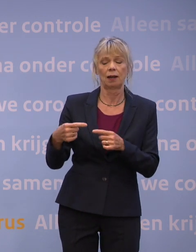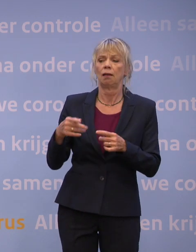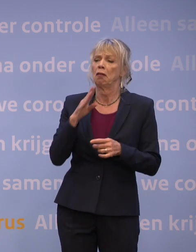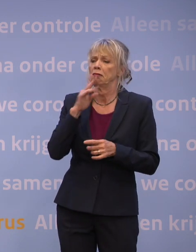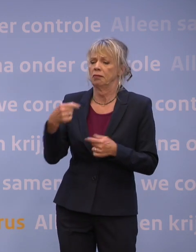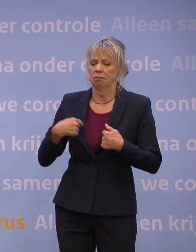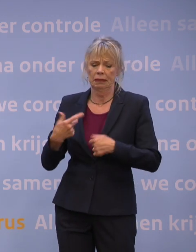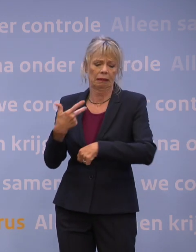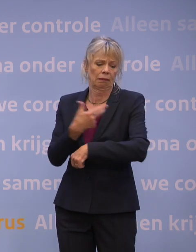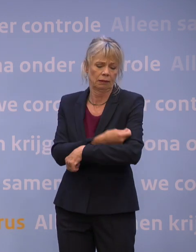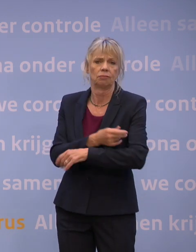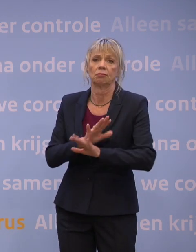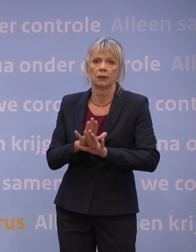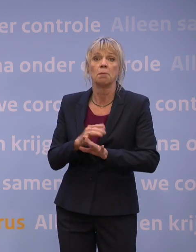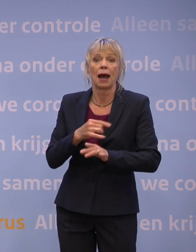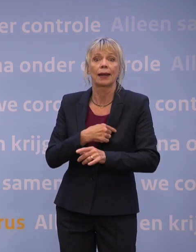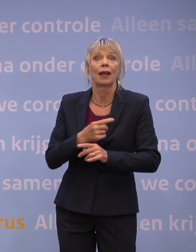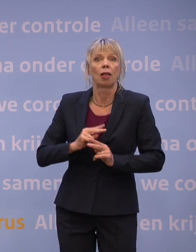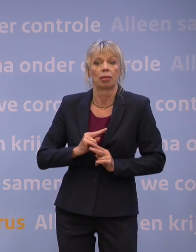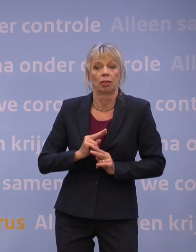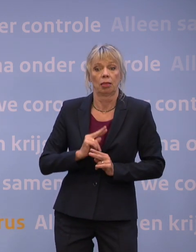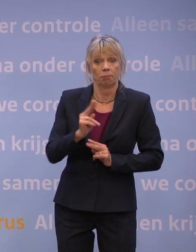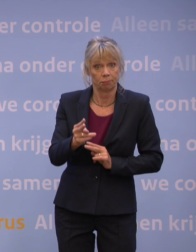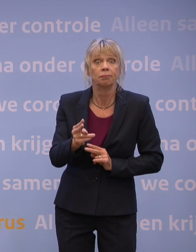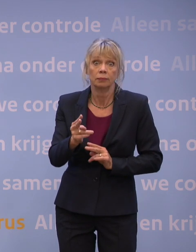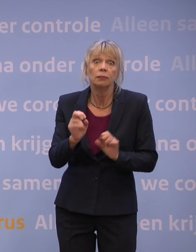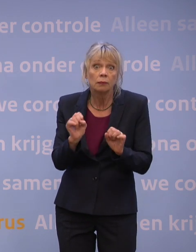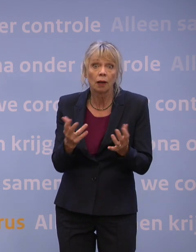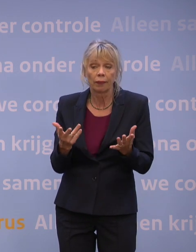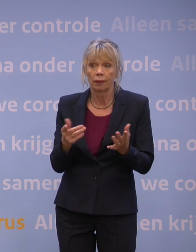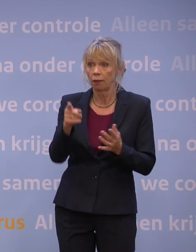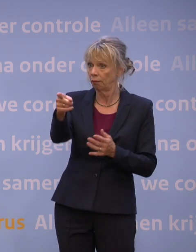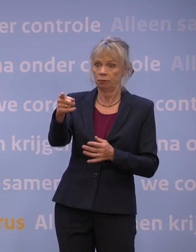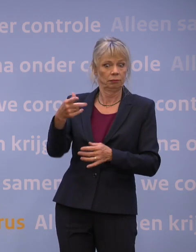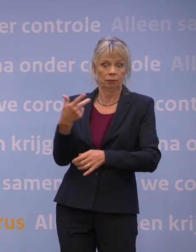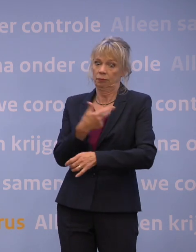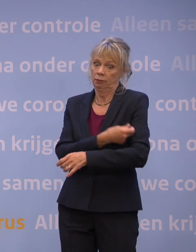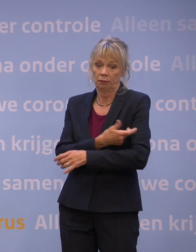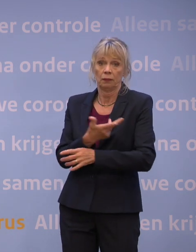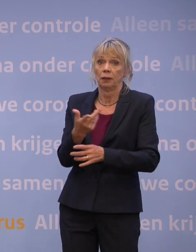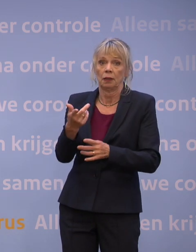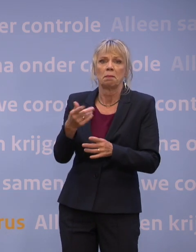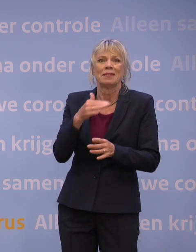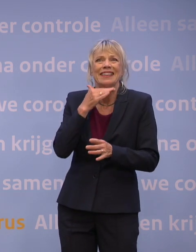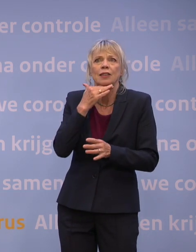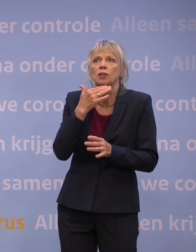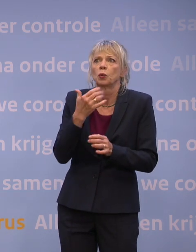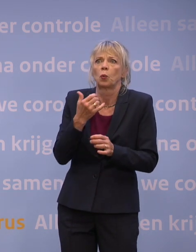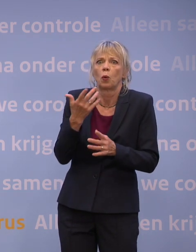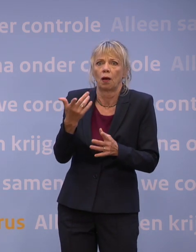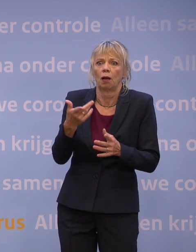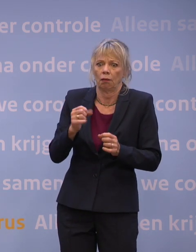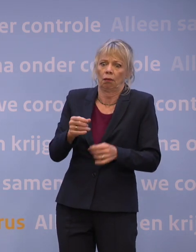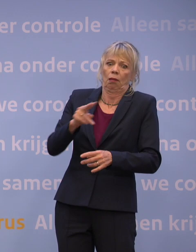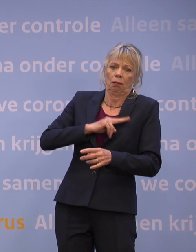maar toch nog het zou kunnen overdragen, en u zou nog niet gevaccineerd zijn, of gevaccineerd zijn maar het werkt onvoldoende, u zou ziek worden, de kans dat dat virus u